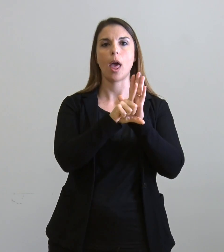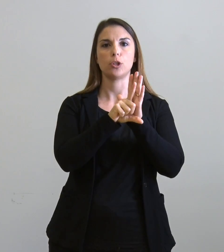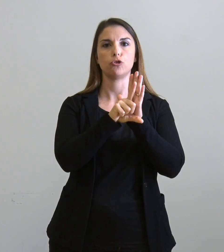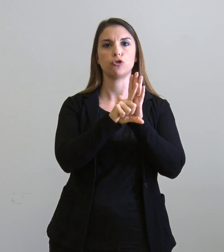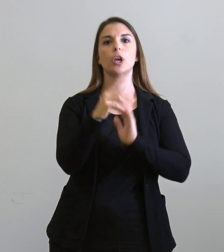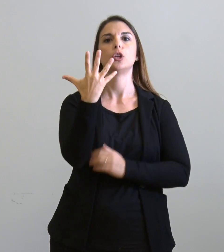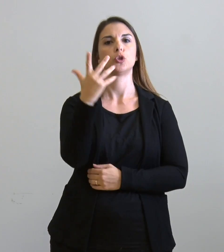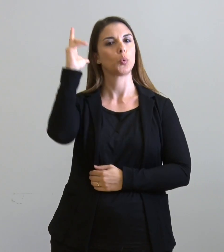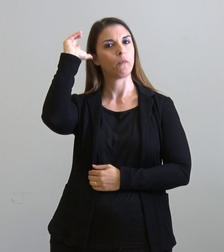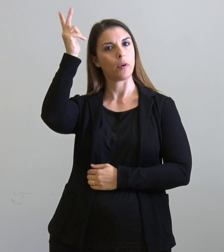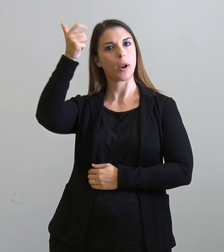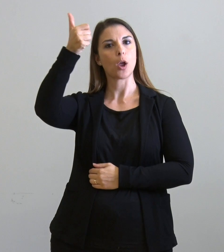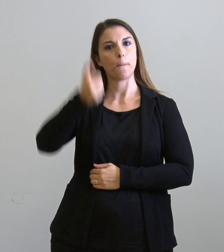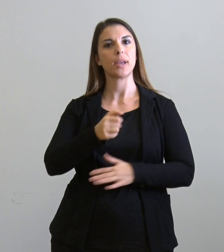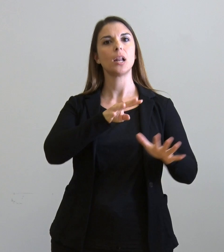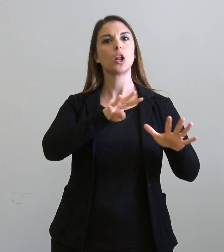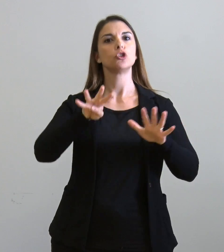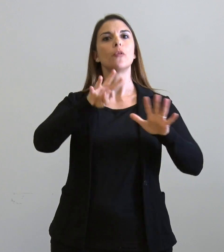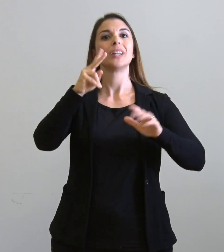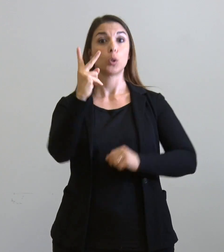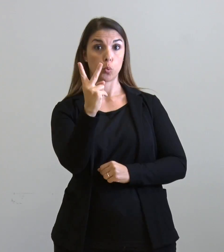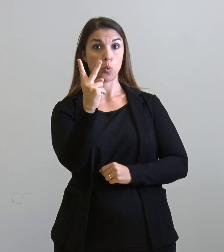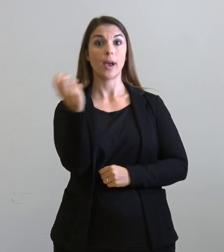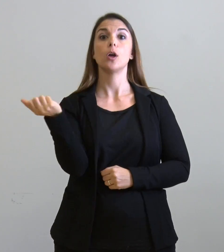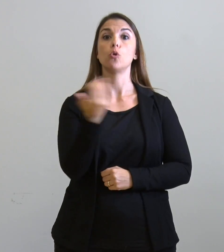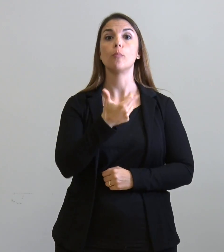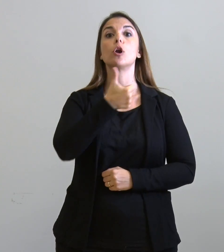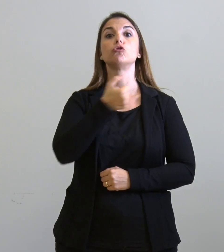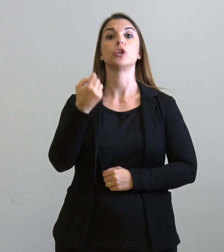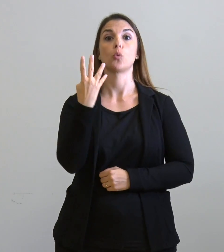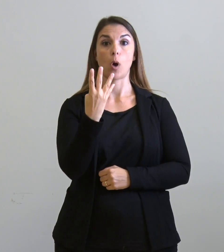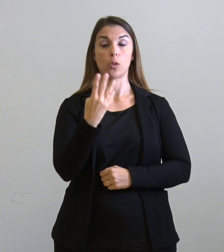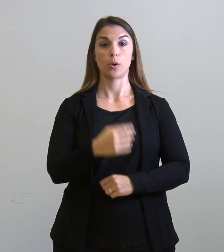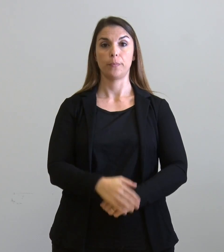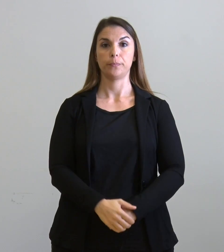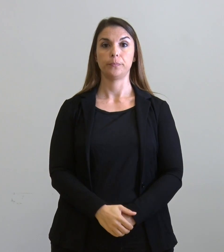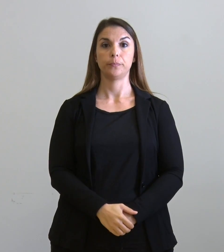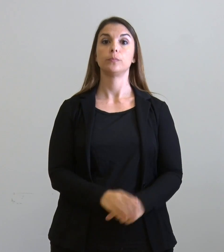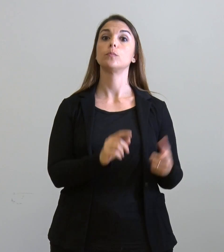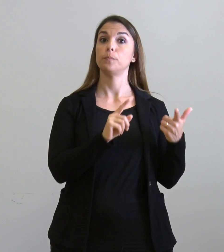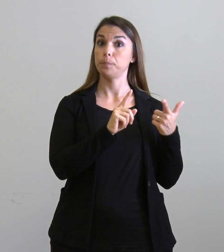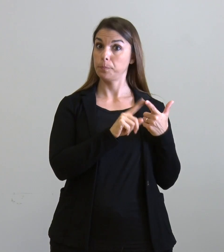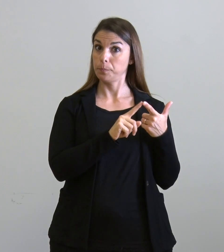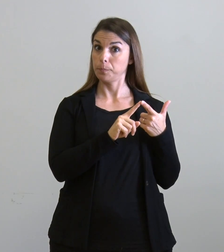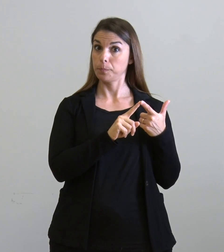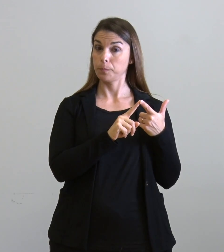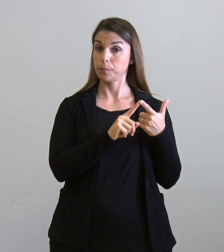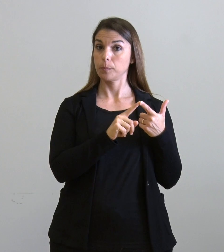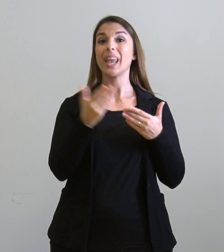febbraio 1992 numero 104 2. Con un'invalidità